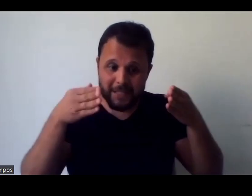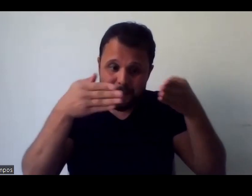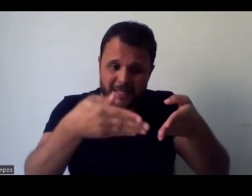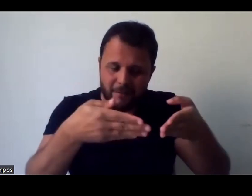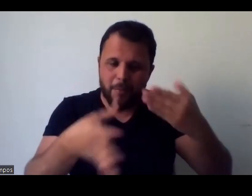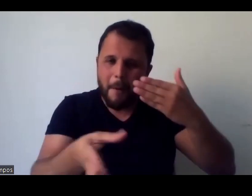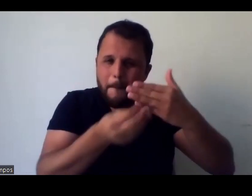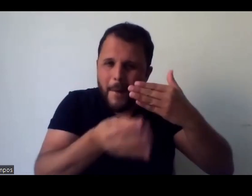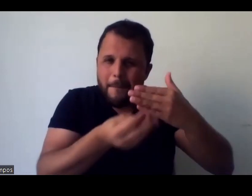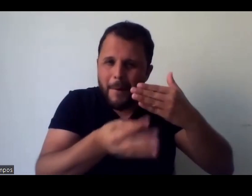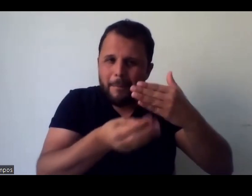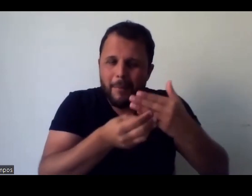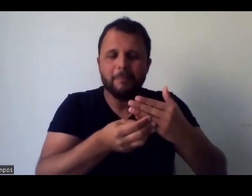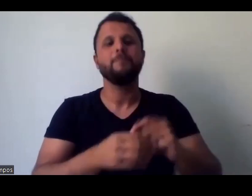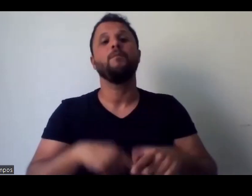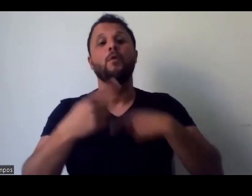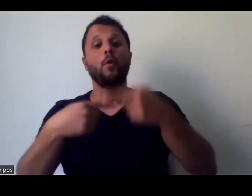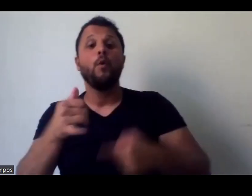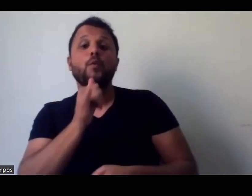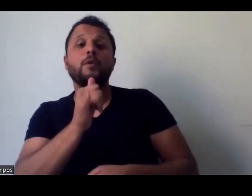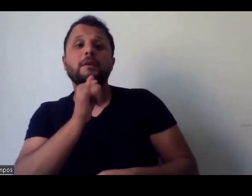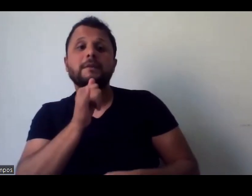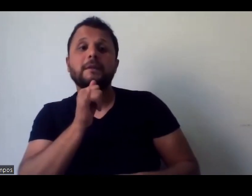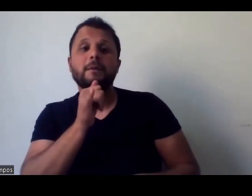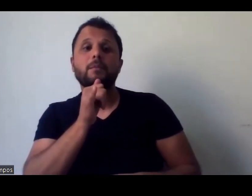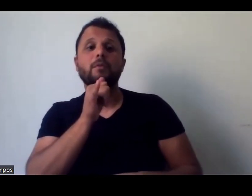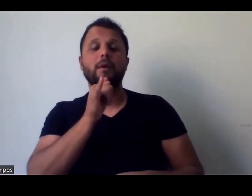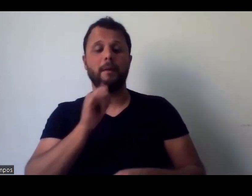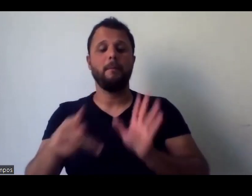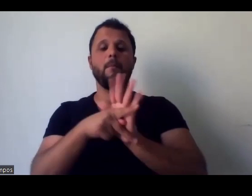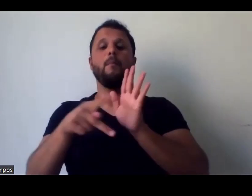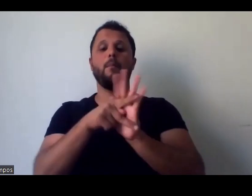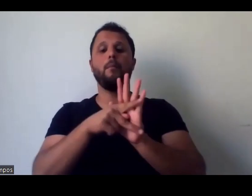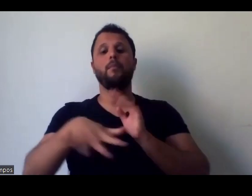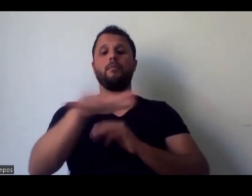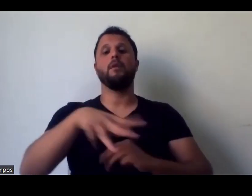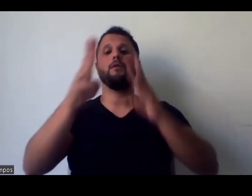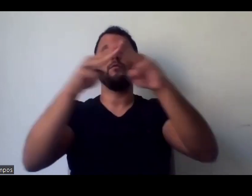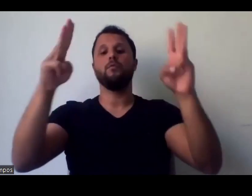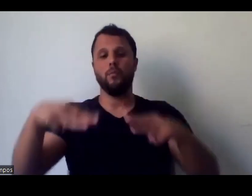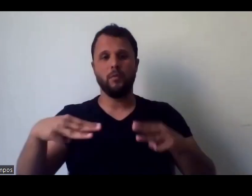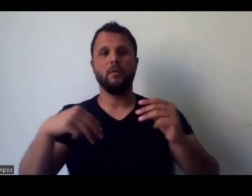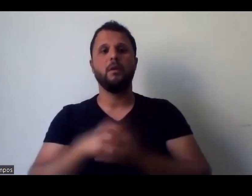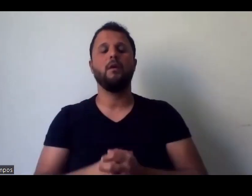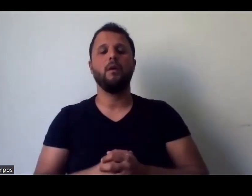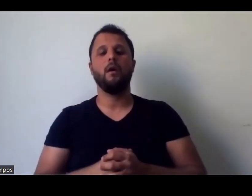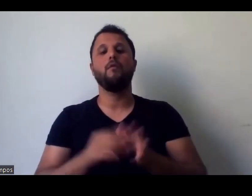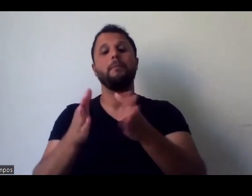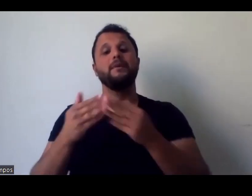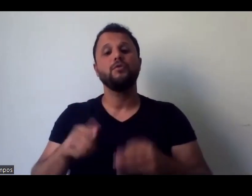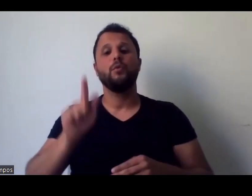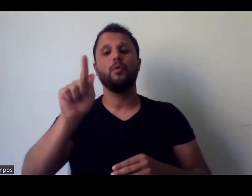também é da área de museus e cultura, até eu vou pedir para o Gui colocar aí o link de uma matéria a respeito,